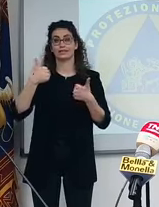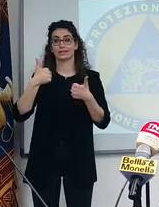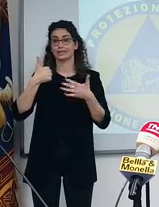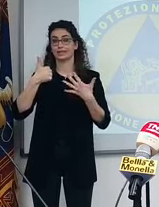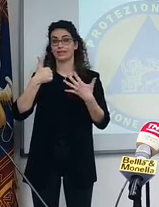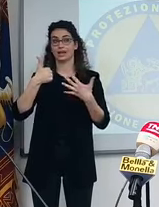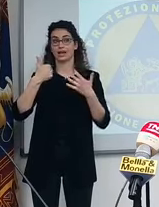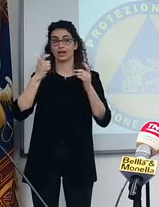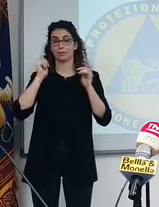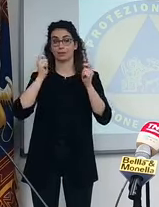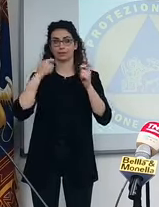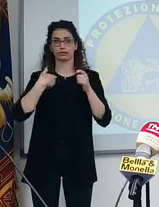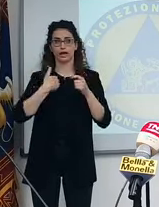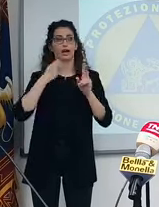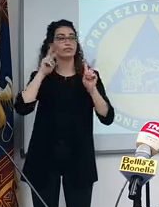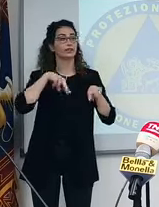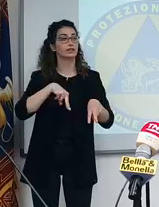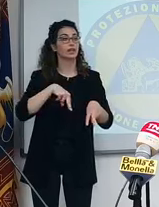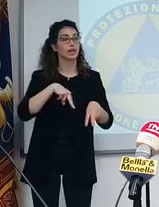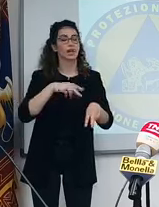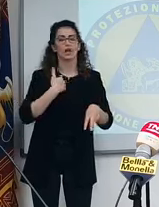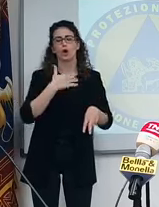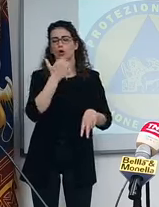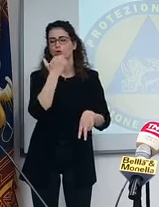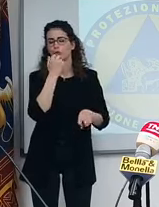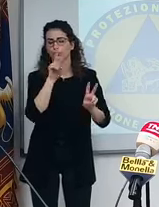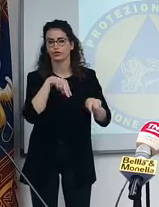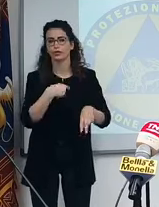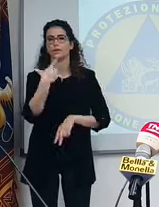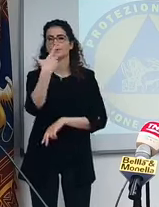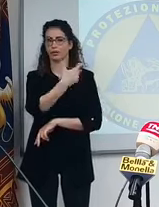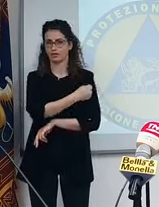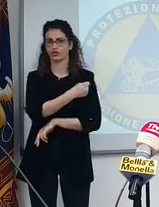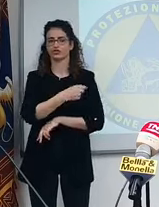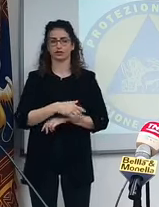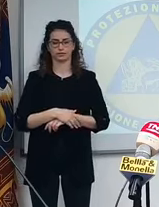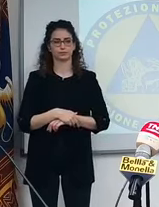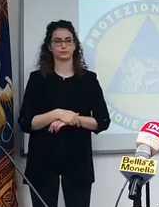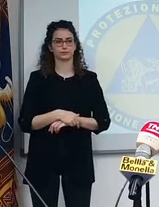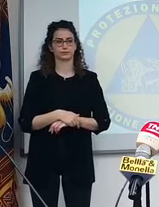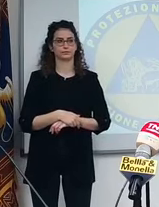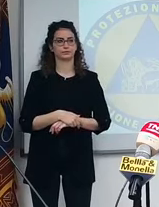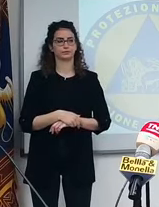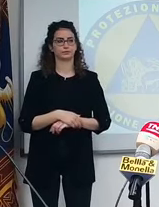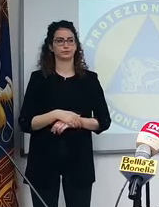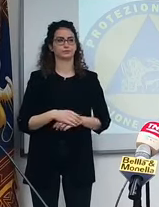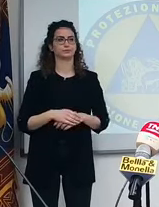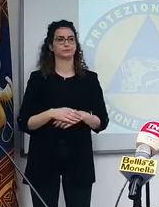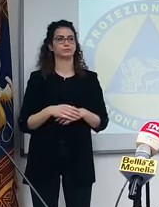A visite? Sì, no, visite, perdoni. Vaccini? Vaccini, certo, vaccini, vaccini.